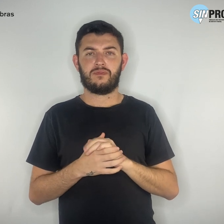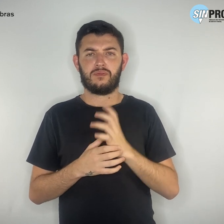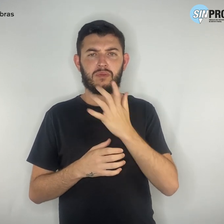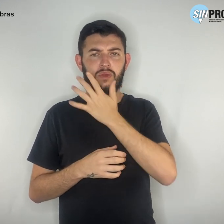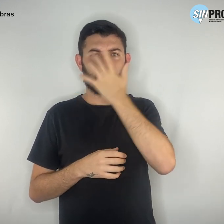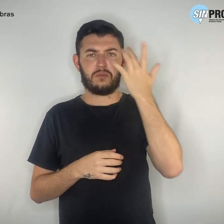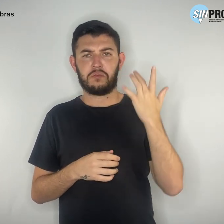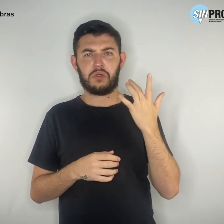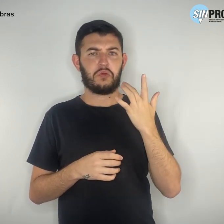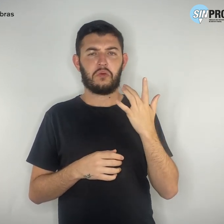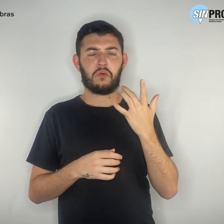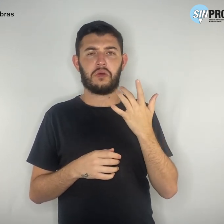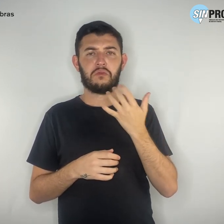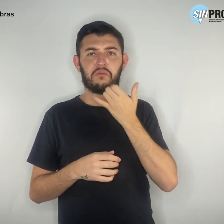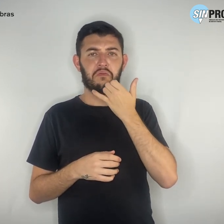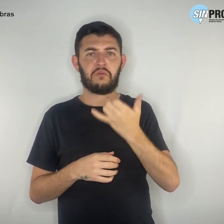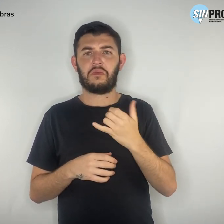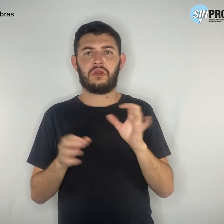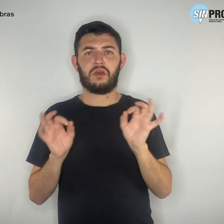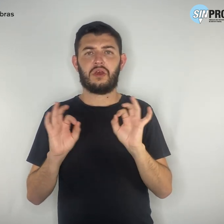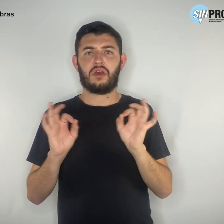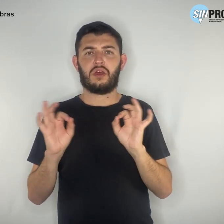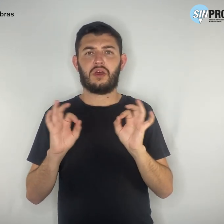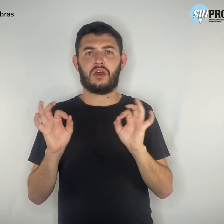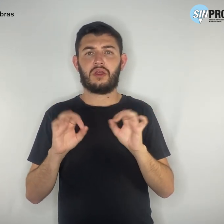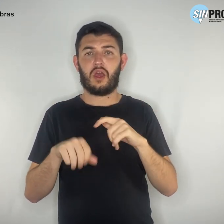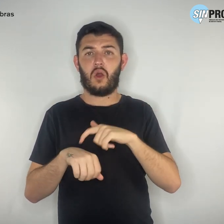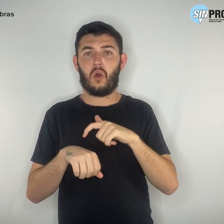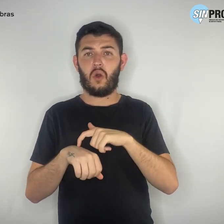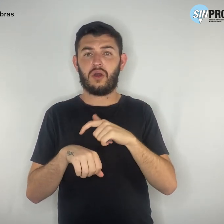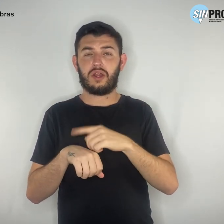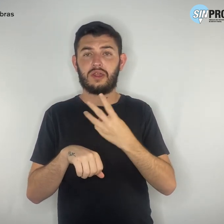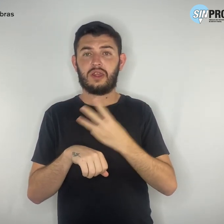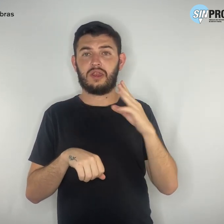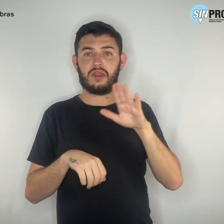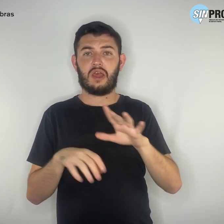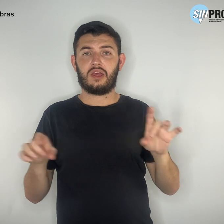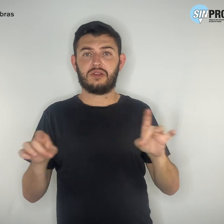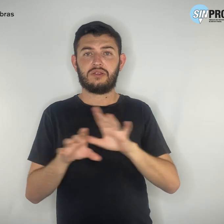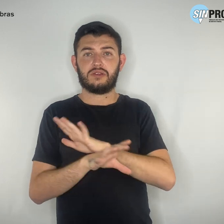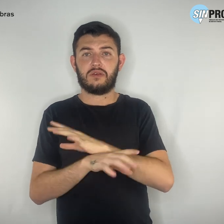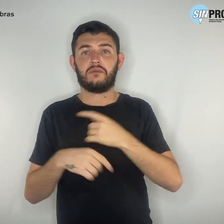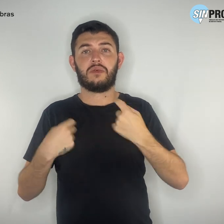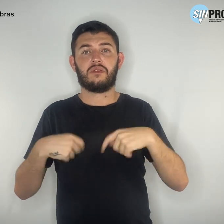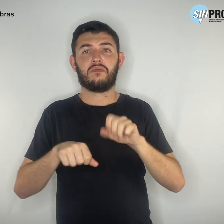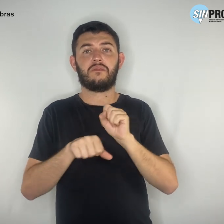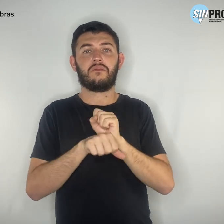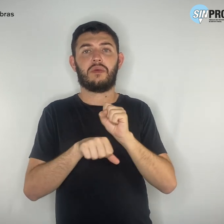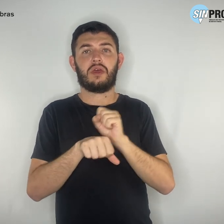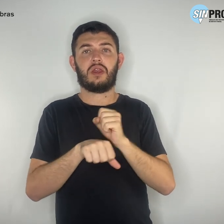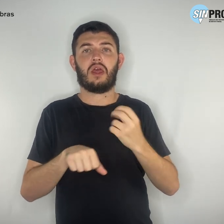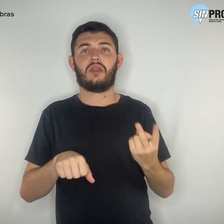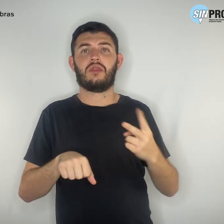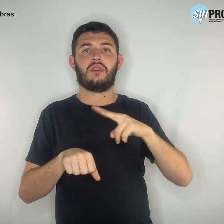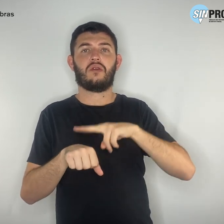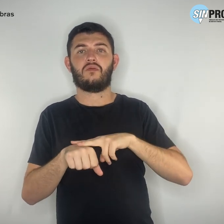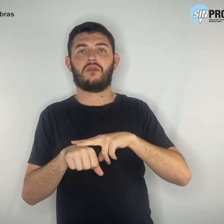não entrar em contato até as 15 horas, deverá esperar uma segunda chamada com